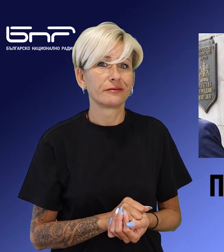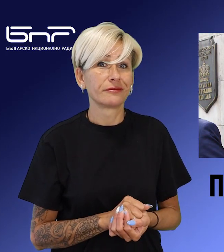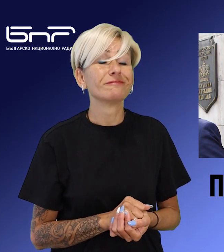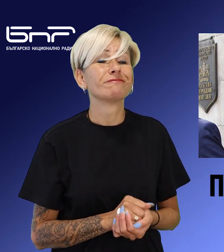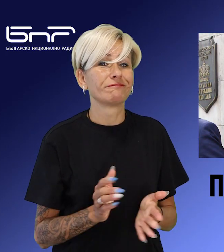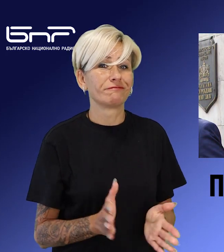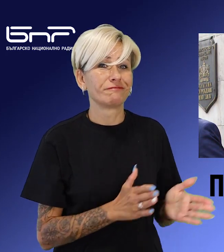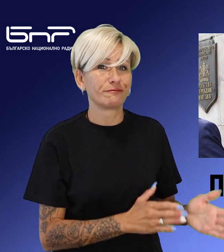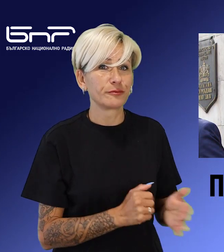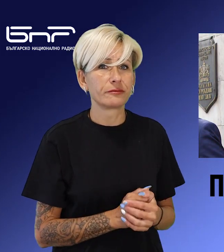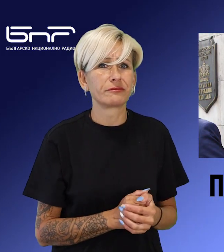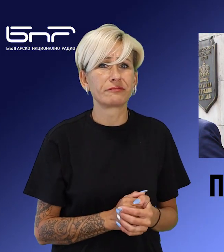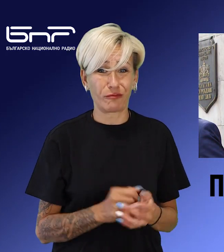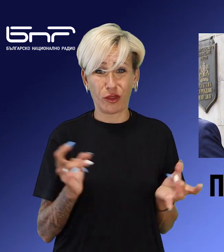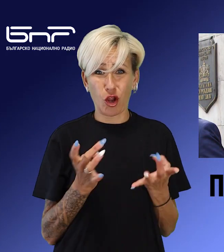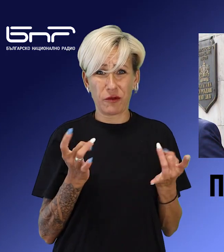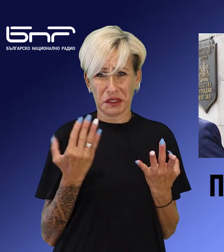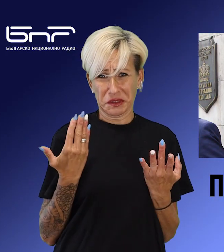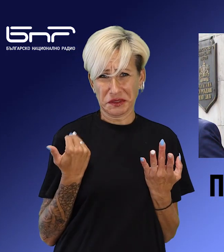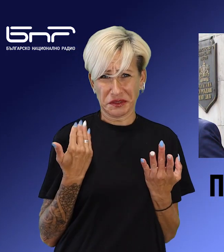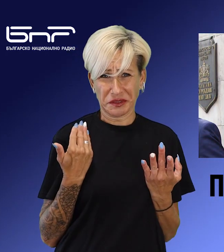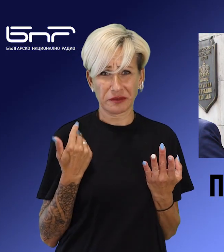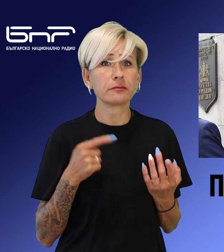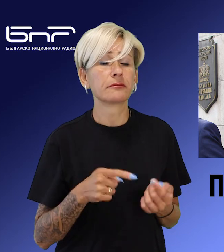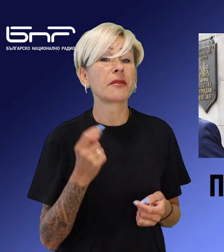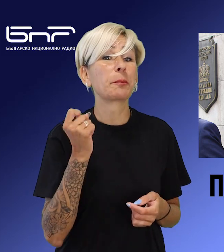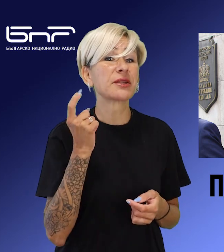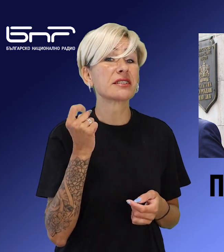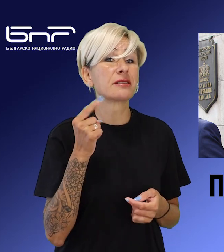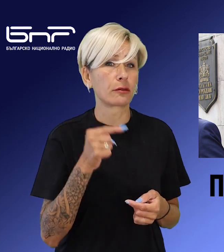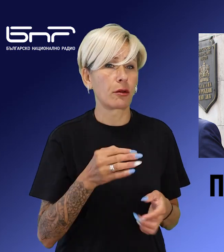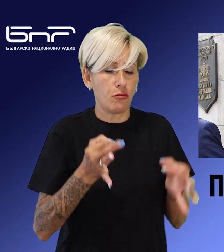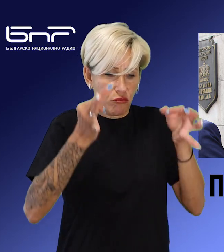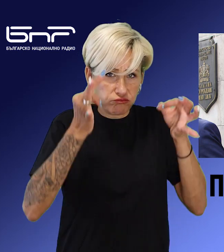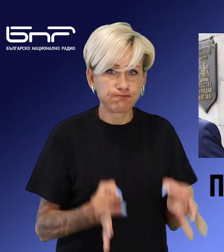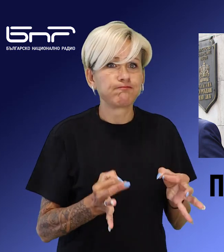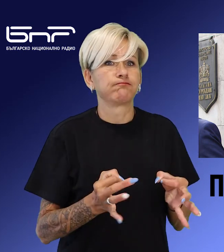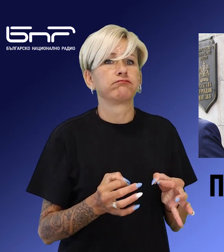Новина от последните минути. Президентството е изпратило официален откъс за